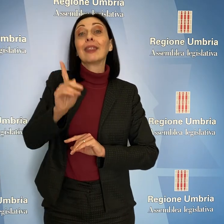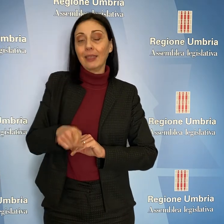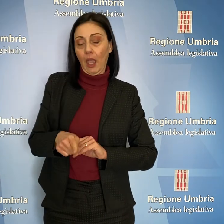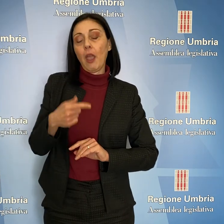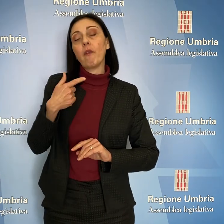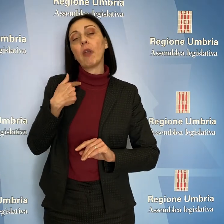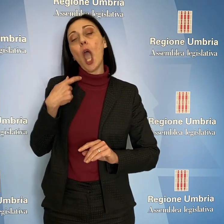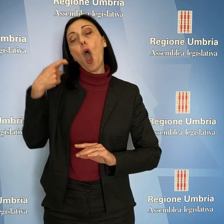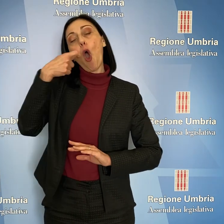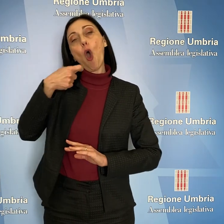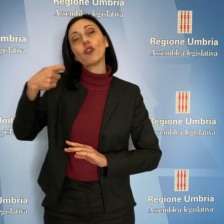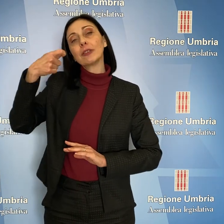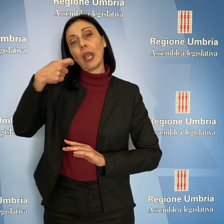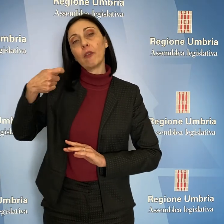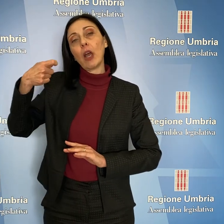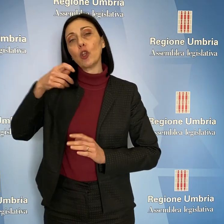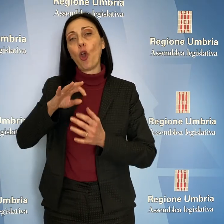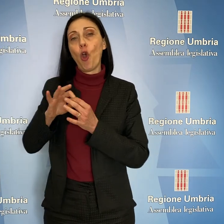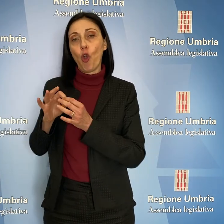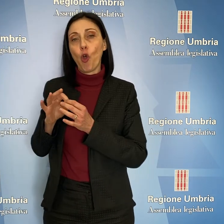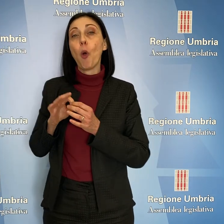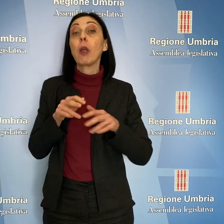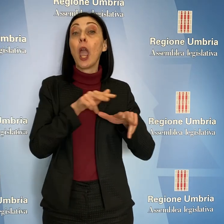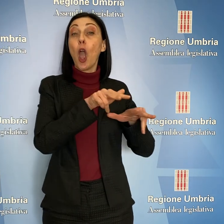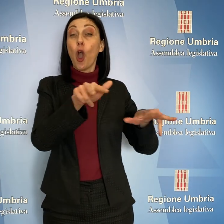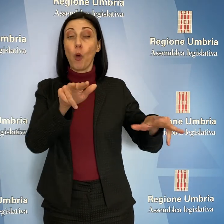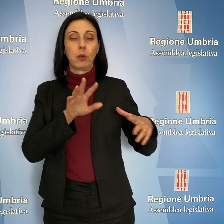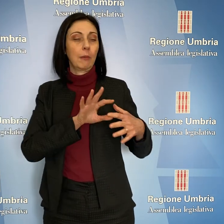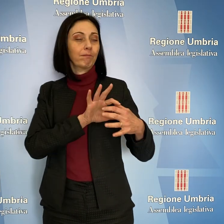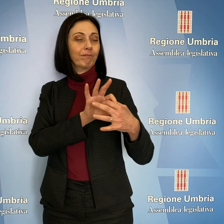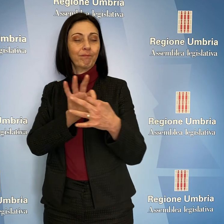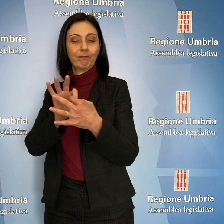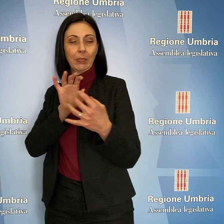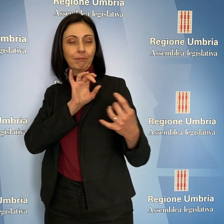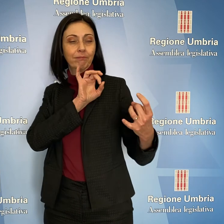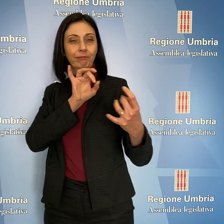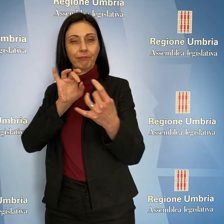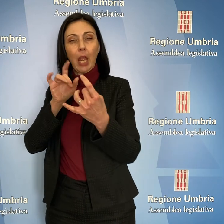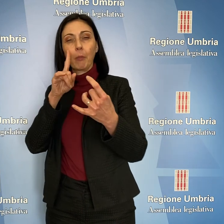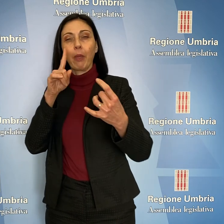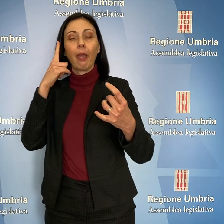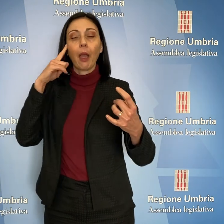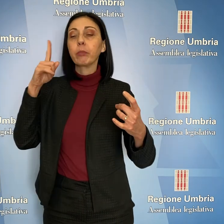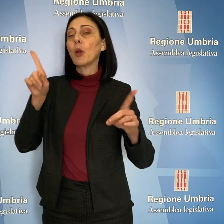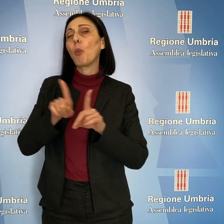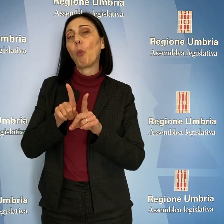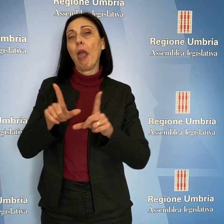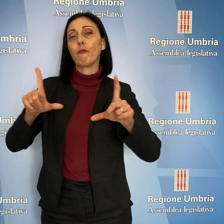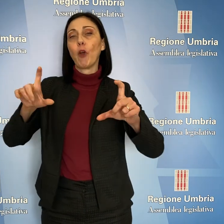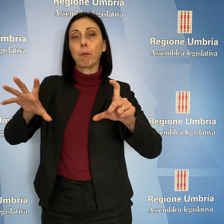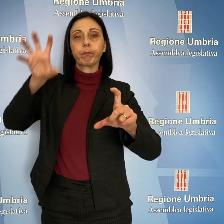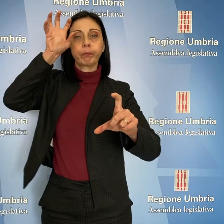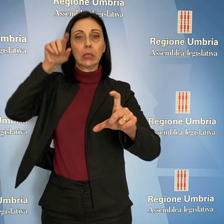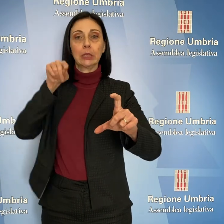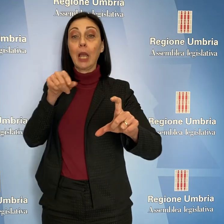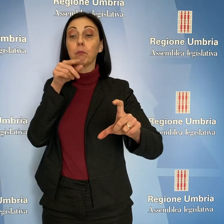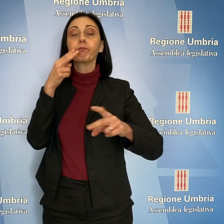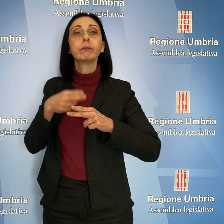osservatorio assicurato collegandoci con i comuni per avere una radiografia esatta delle necessità. La programmazione